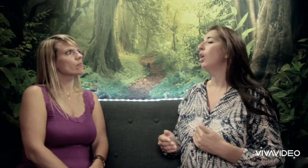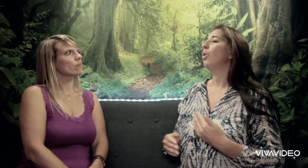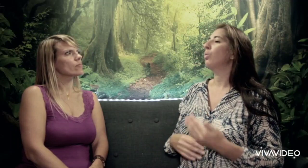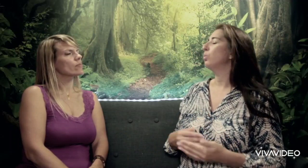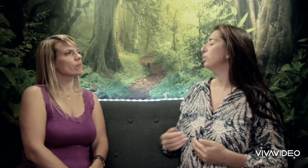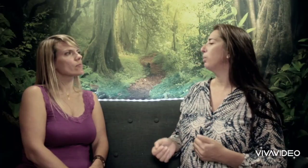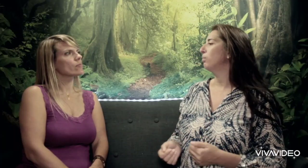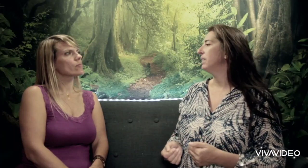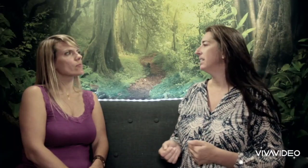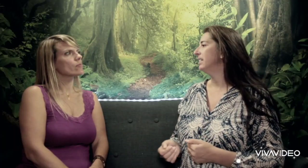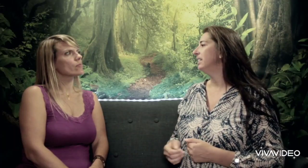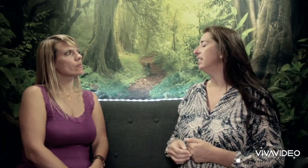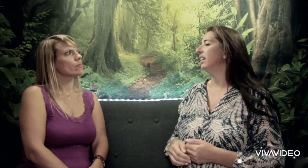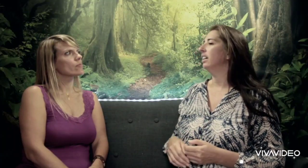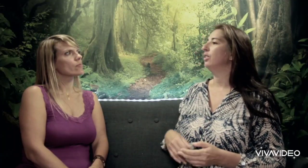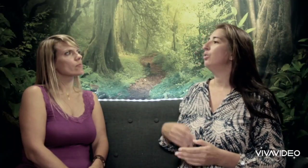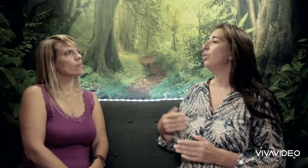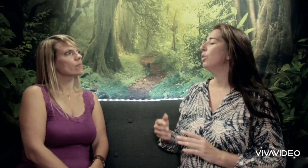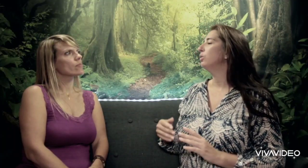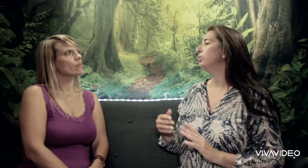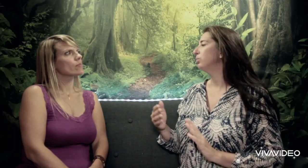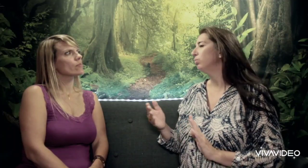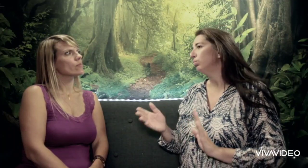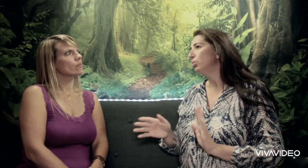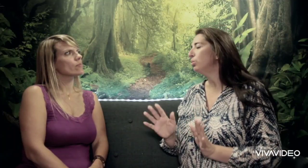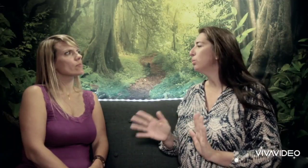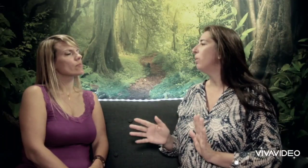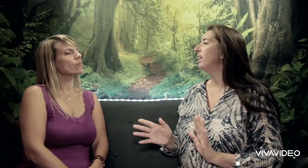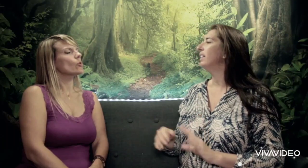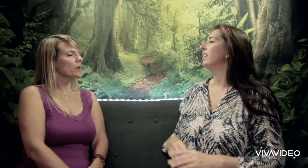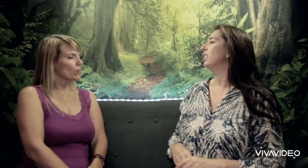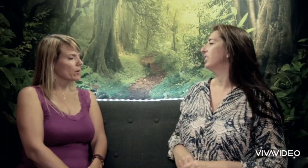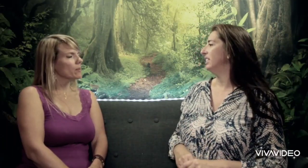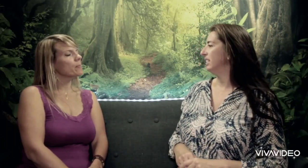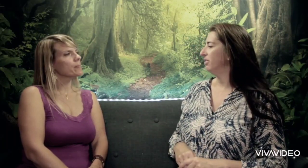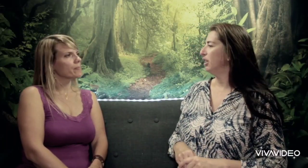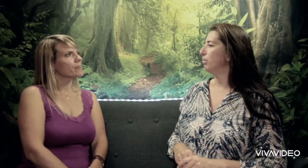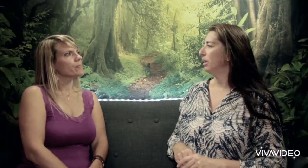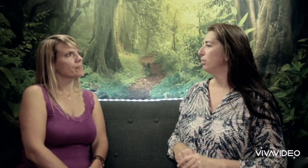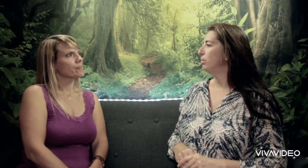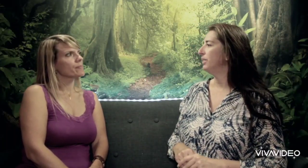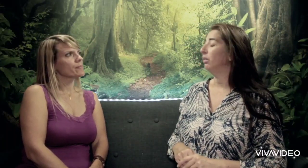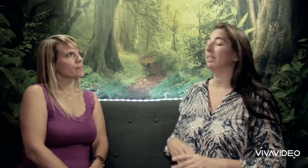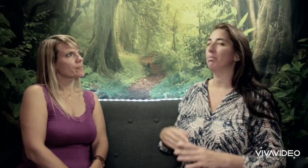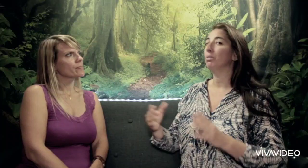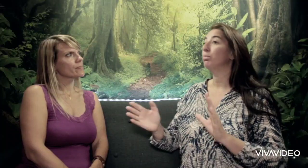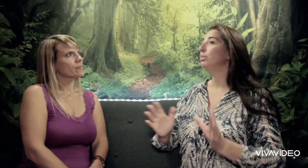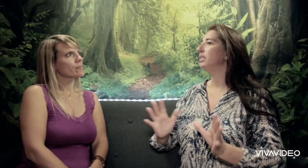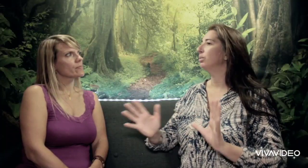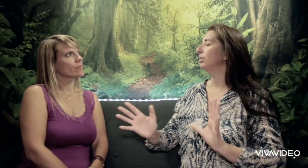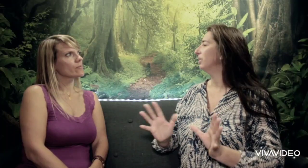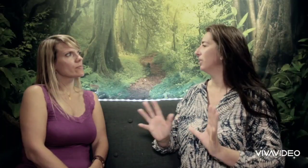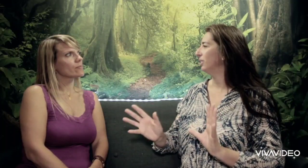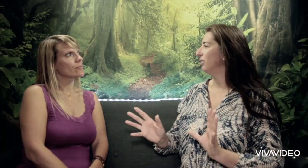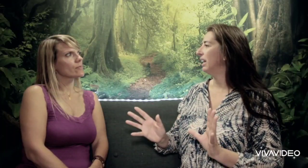contre premier signe à 9-12 mois si c'est fait un peu plus tard. ce n pas non plus des trucs, voilà.